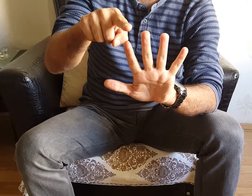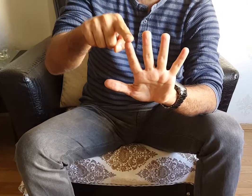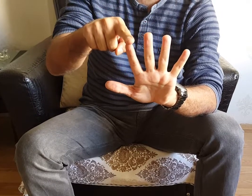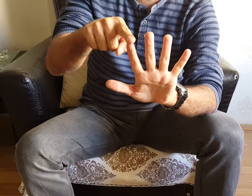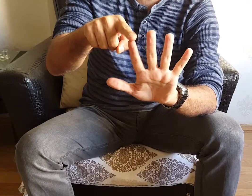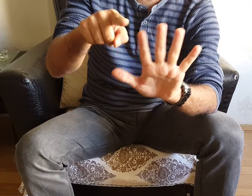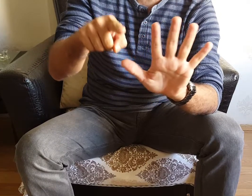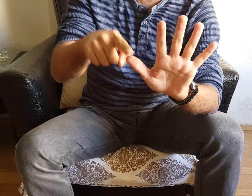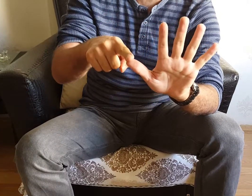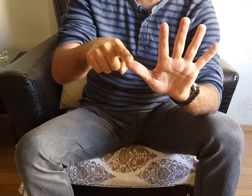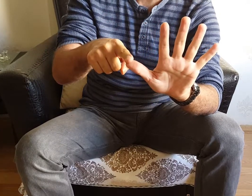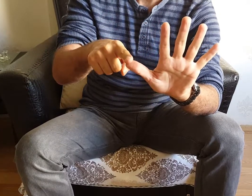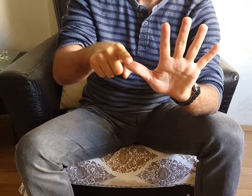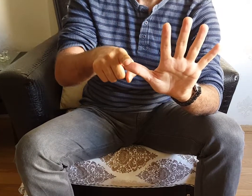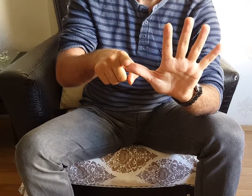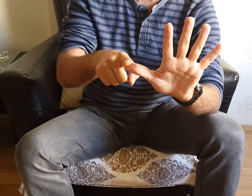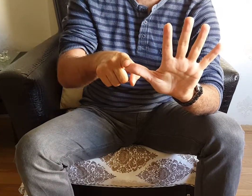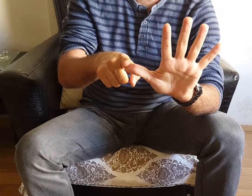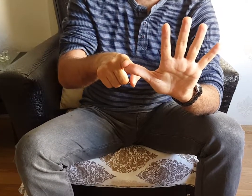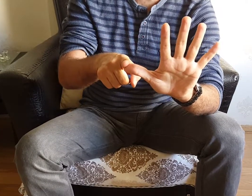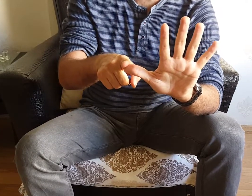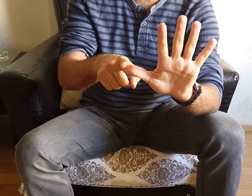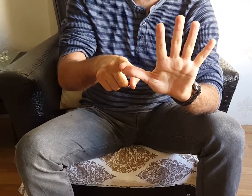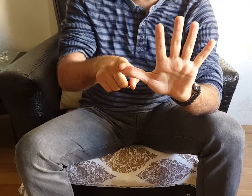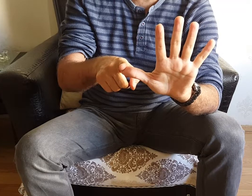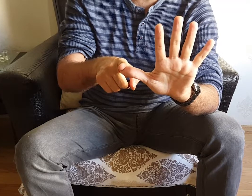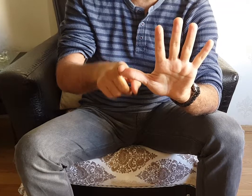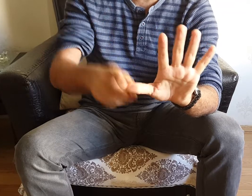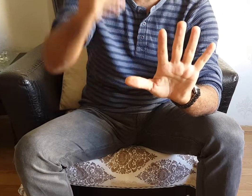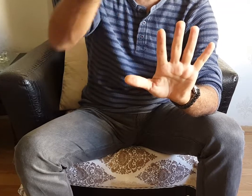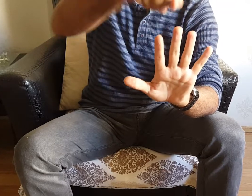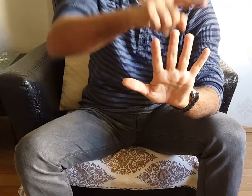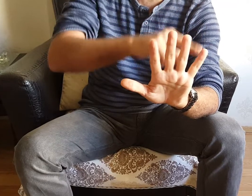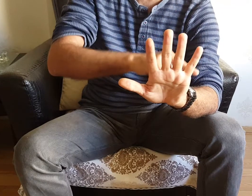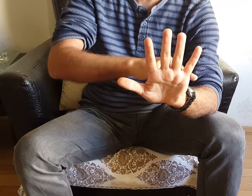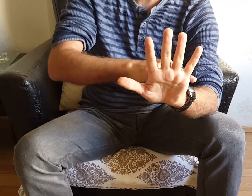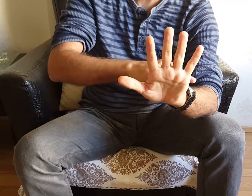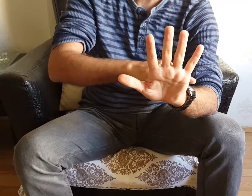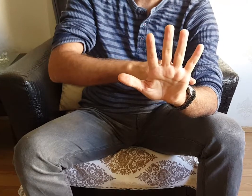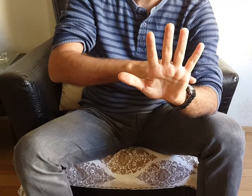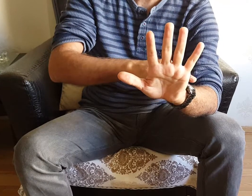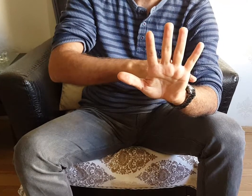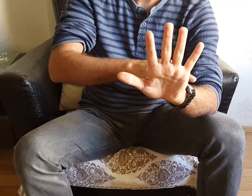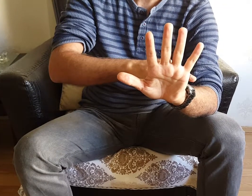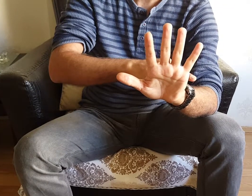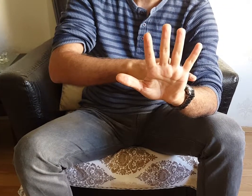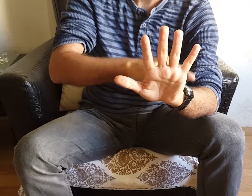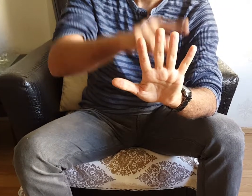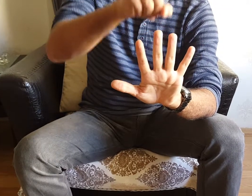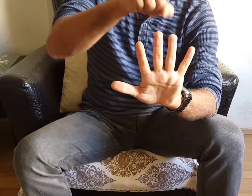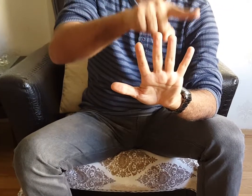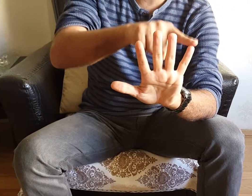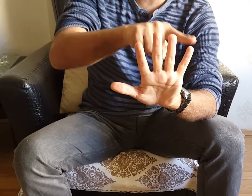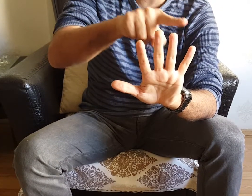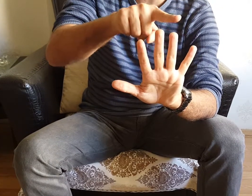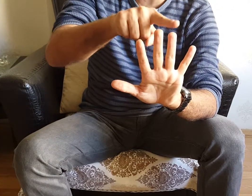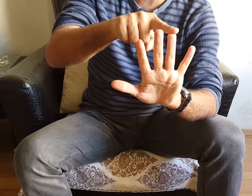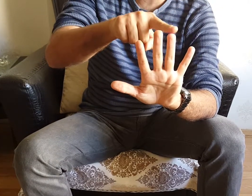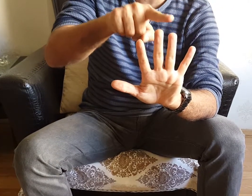60, 90. Aklına tutarsak olaya çözmüş olacağız. Sor bir tane. Sinüs 60. 0, 30,